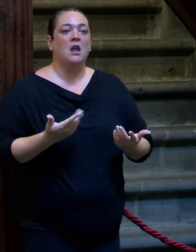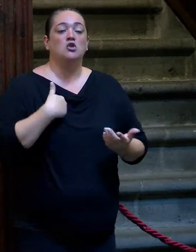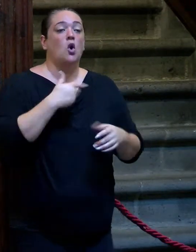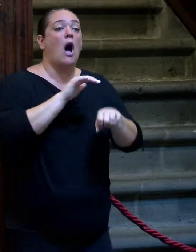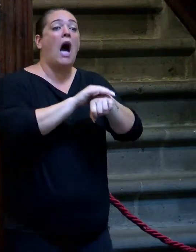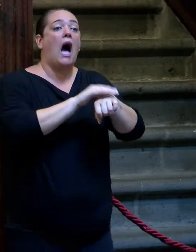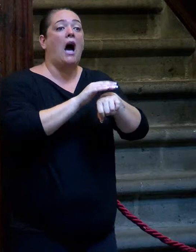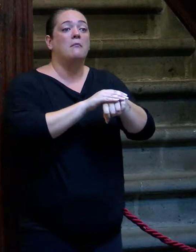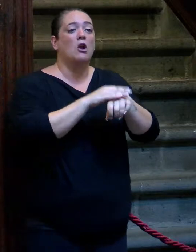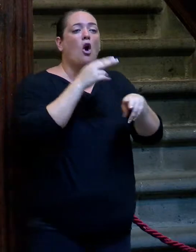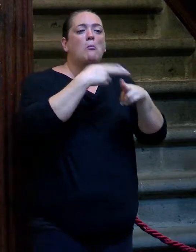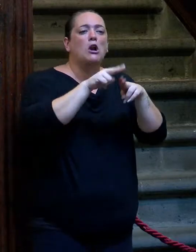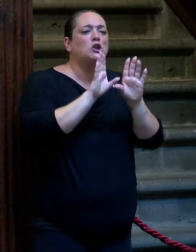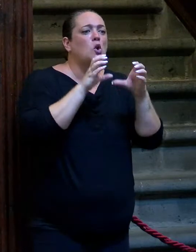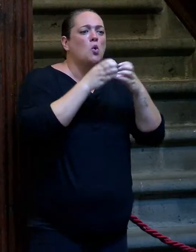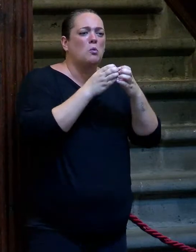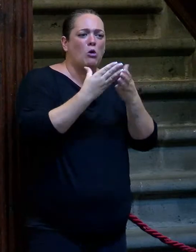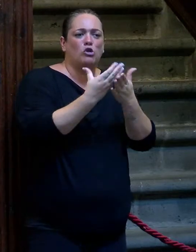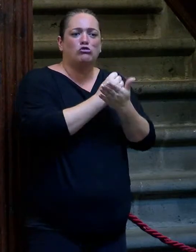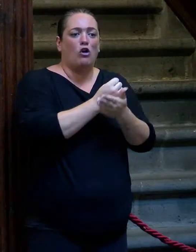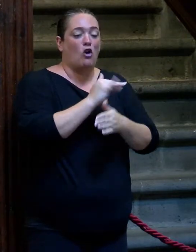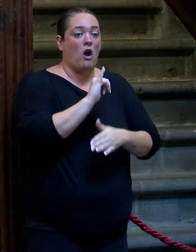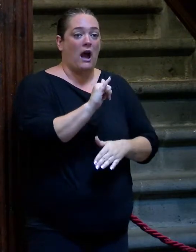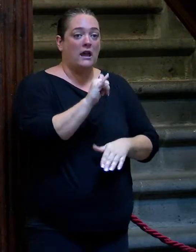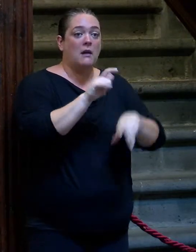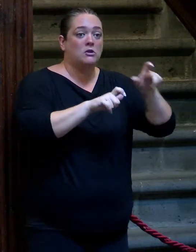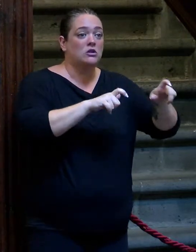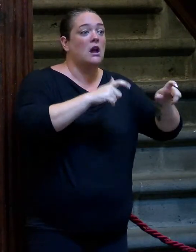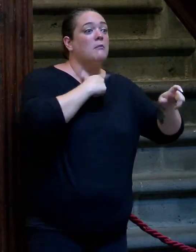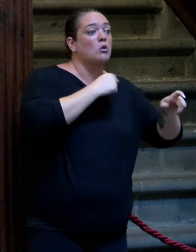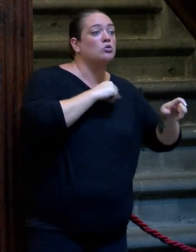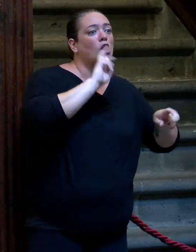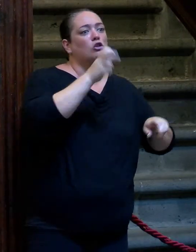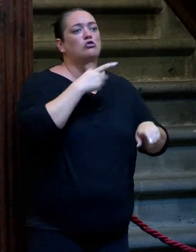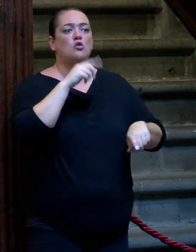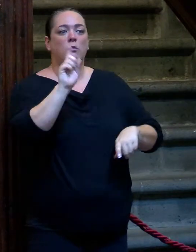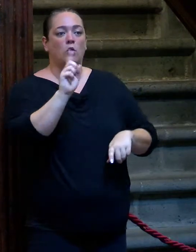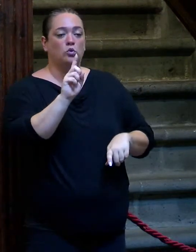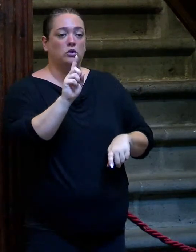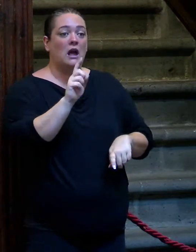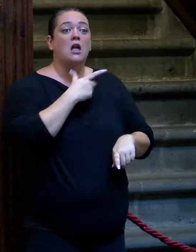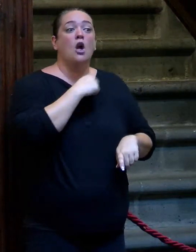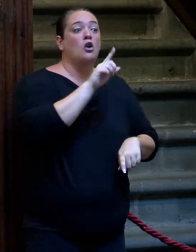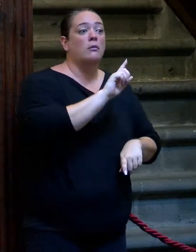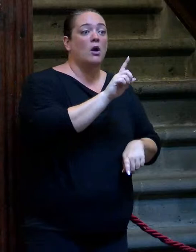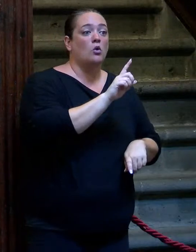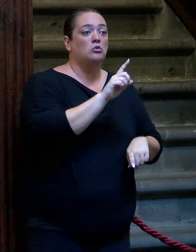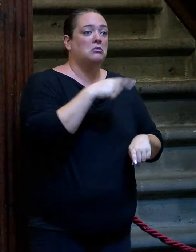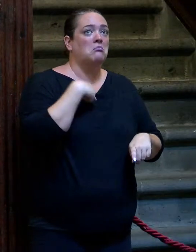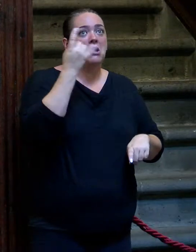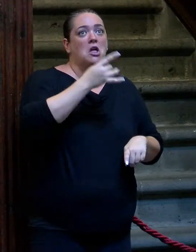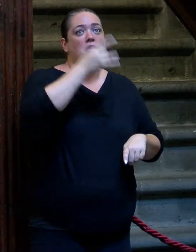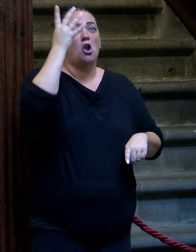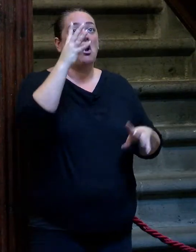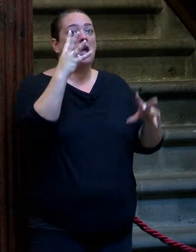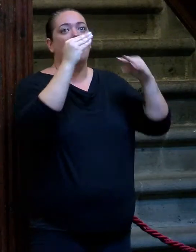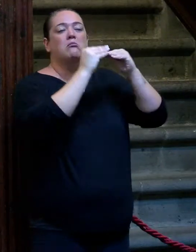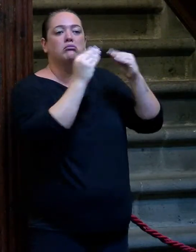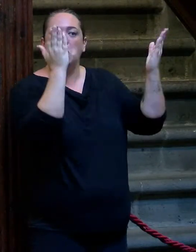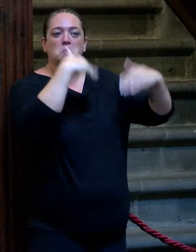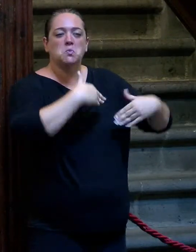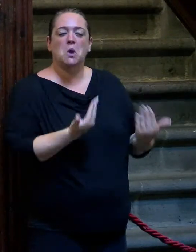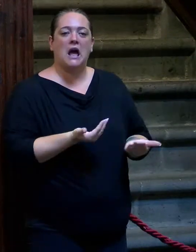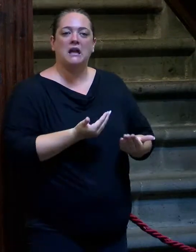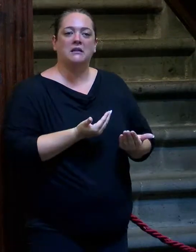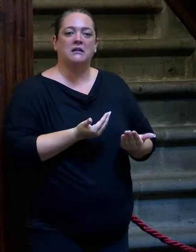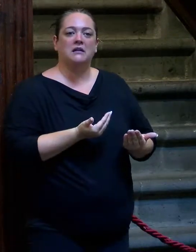amigos de todos los signos políticos y hay gente que me gusta y hay gente que no me gusta y los que no me gustan no tienen que ver con la ideología necesariamente. Hay gente que me